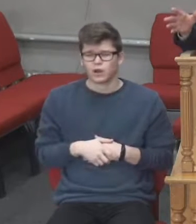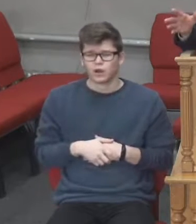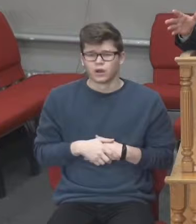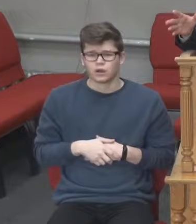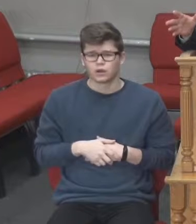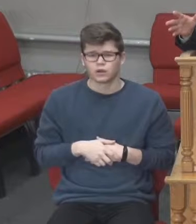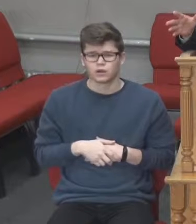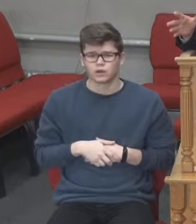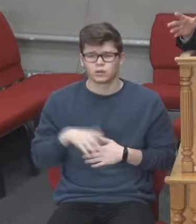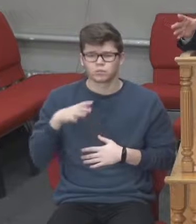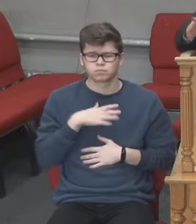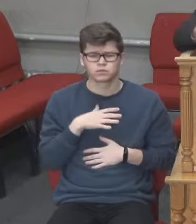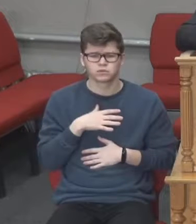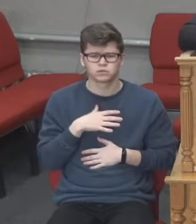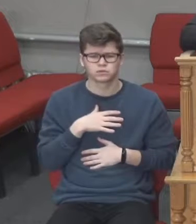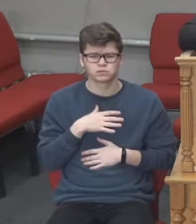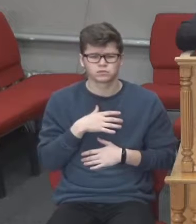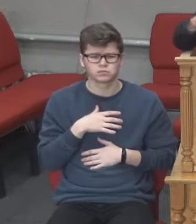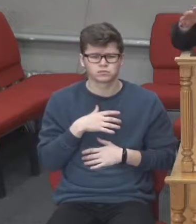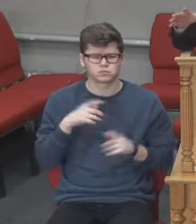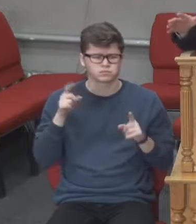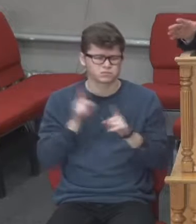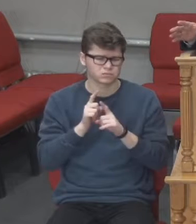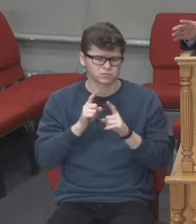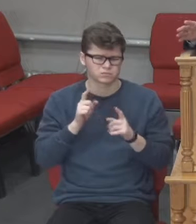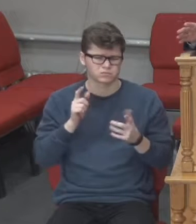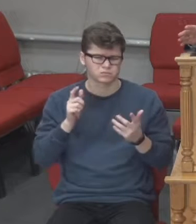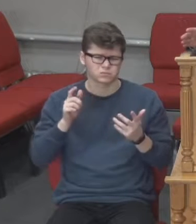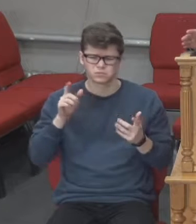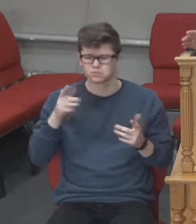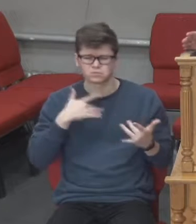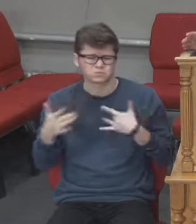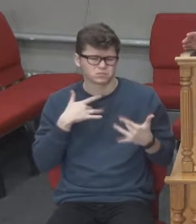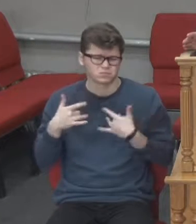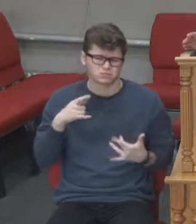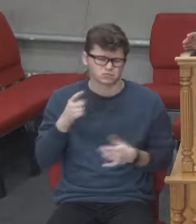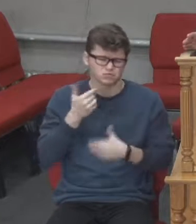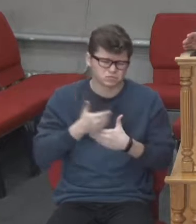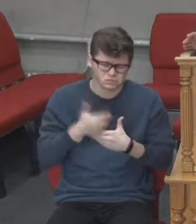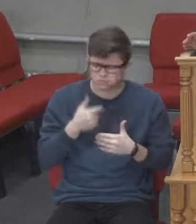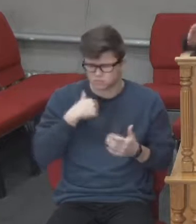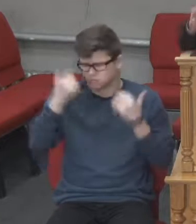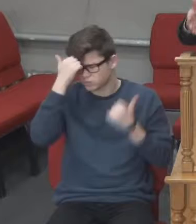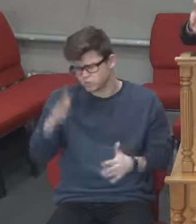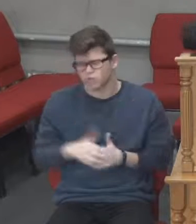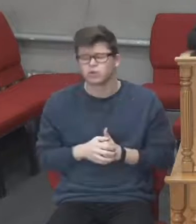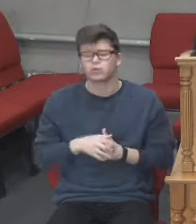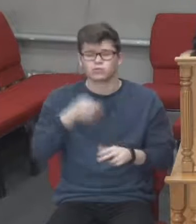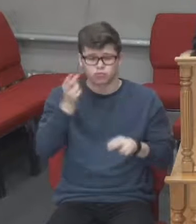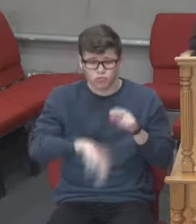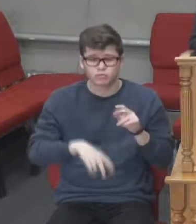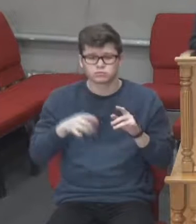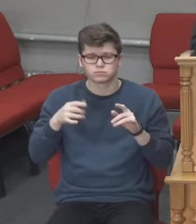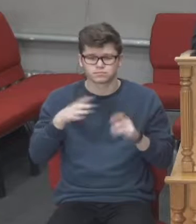захід відбувався і був після заходу накритий гарний стіл. Треба було